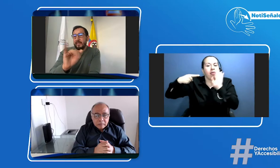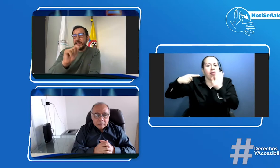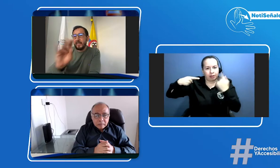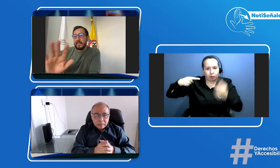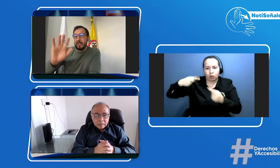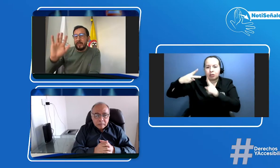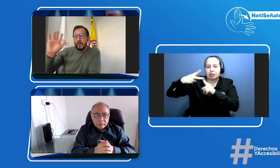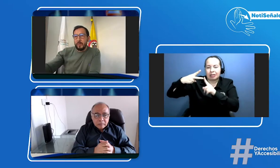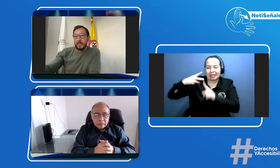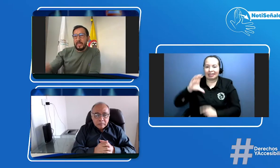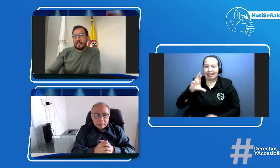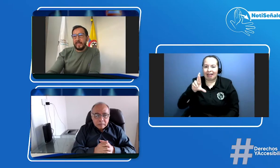y luego ir al CEA